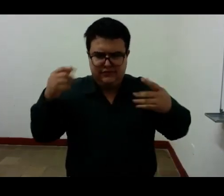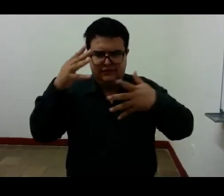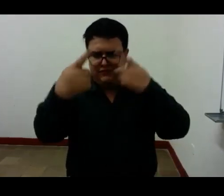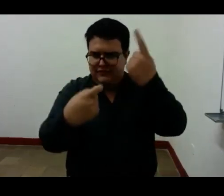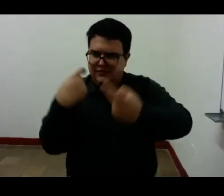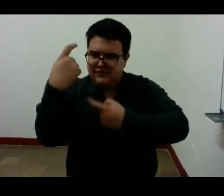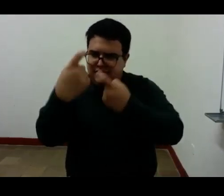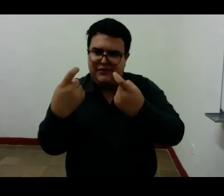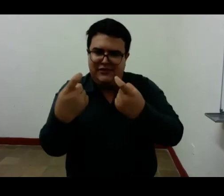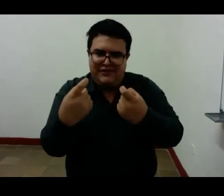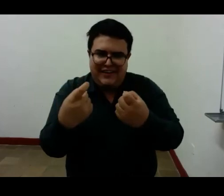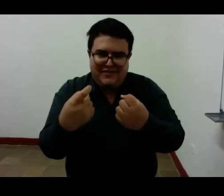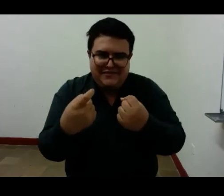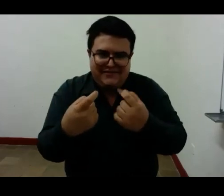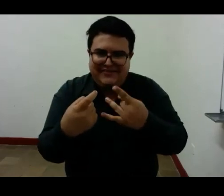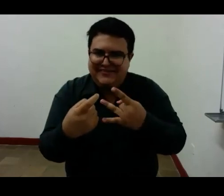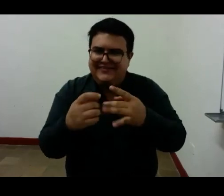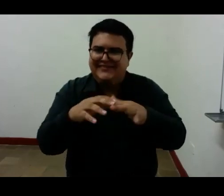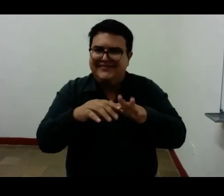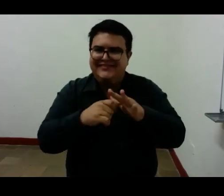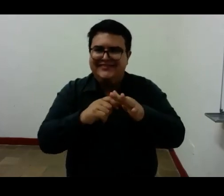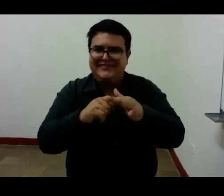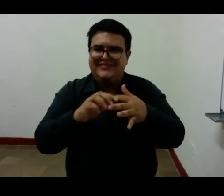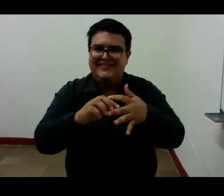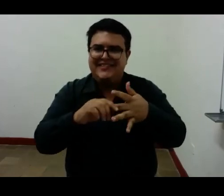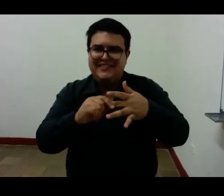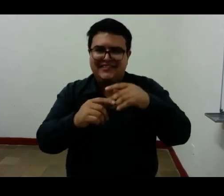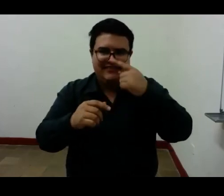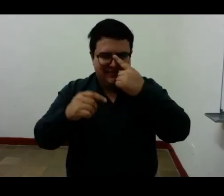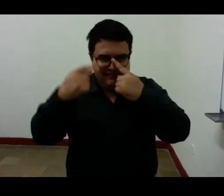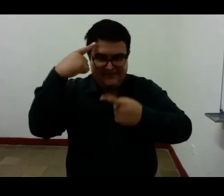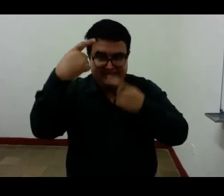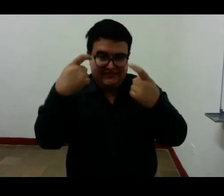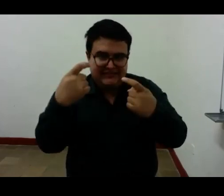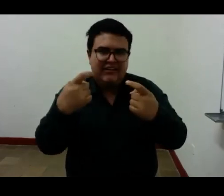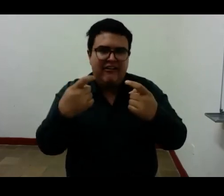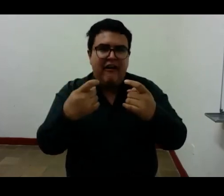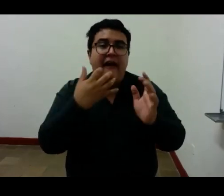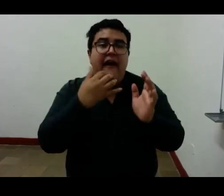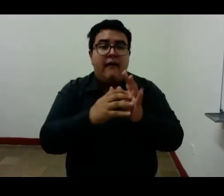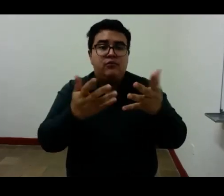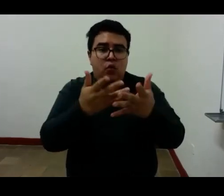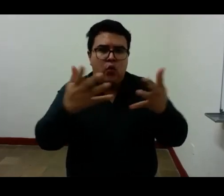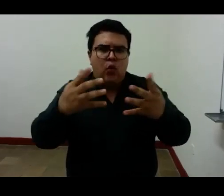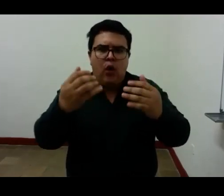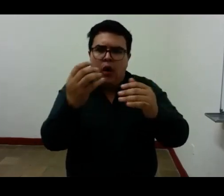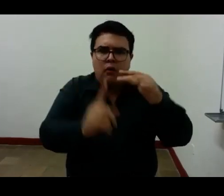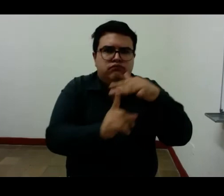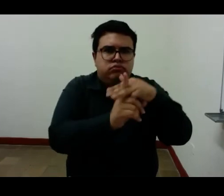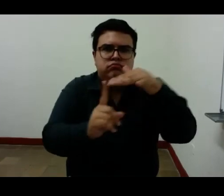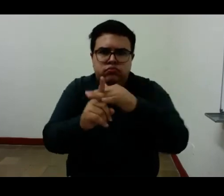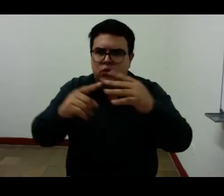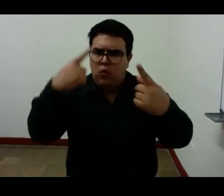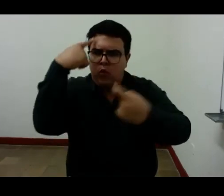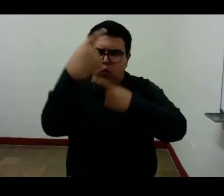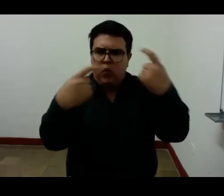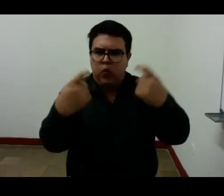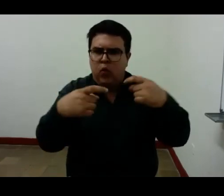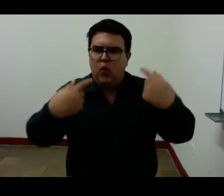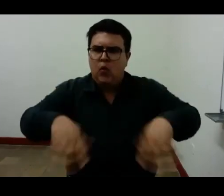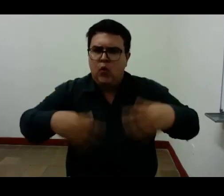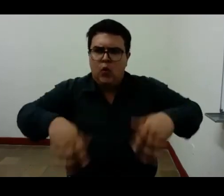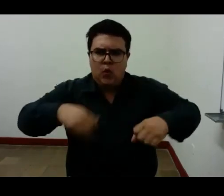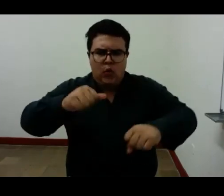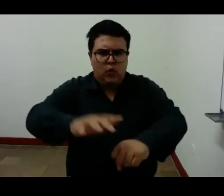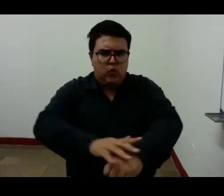prolonga al paso que lo maravillosa lo maravilloso futil lo glorioso pequeño